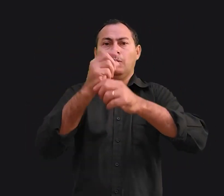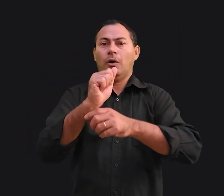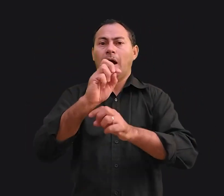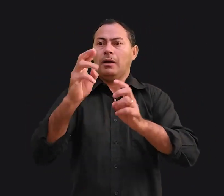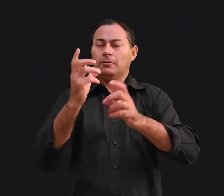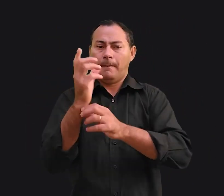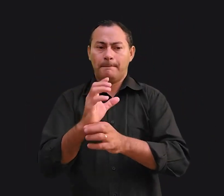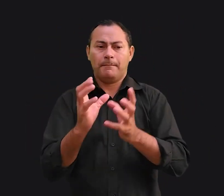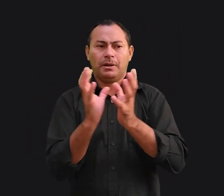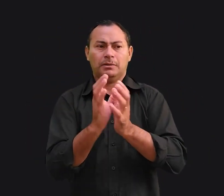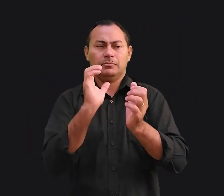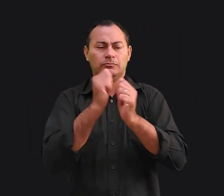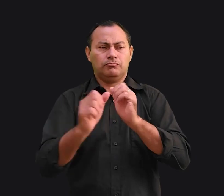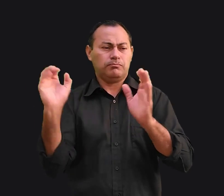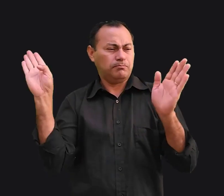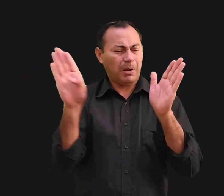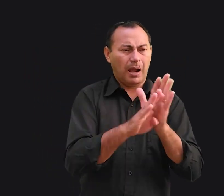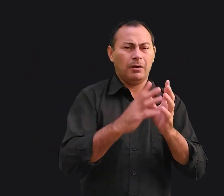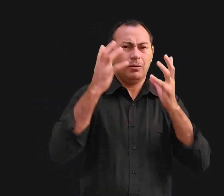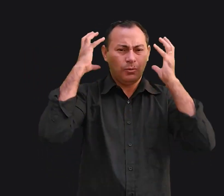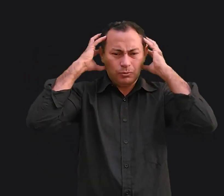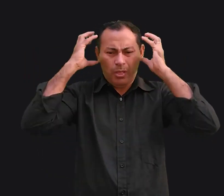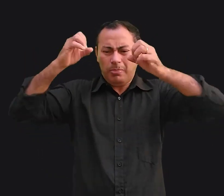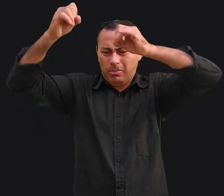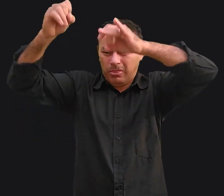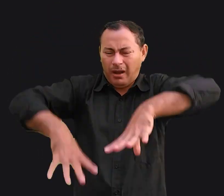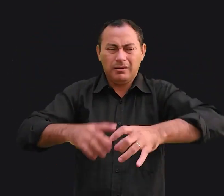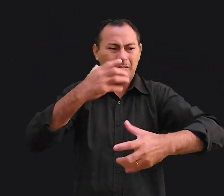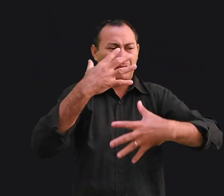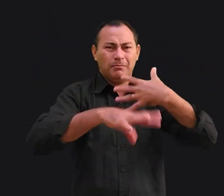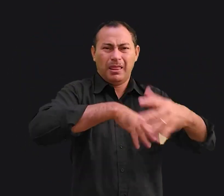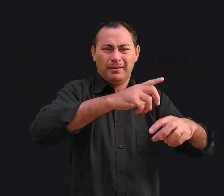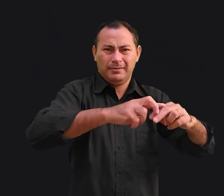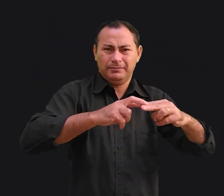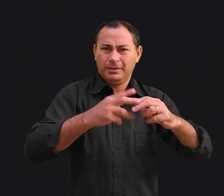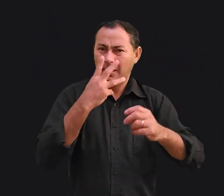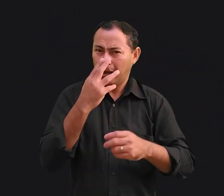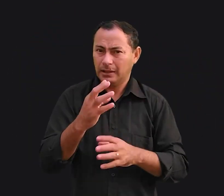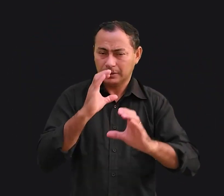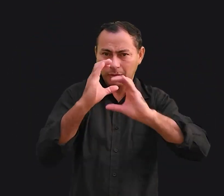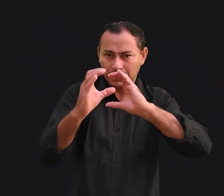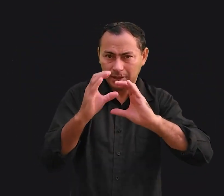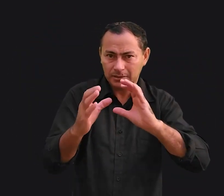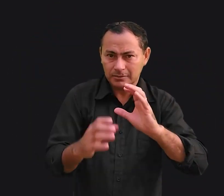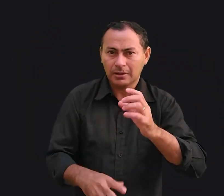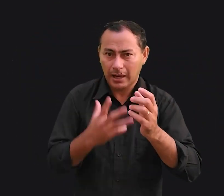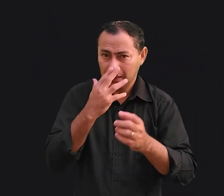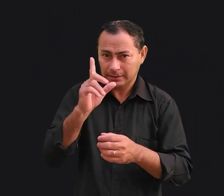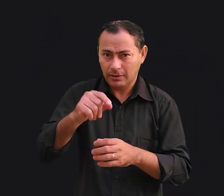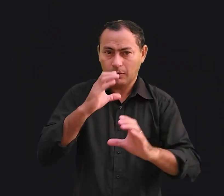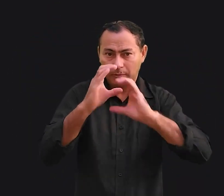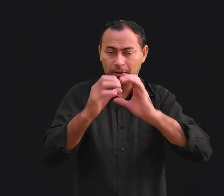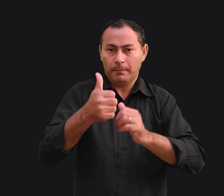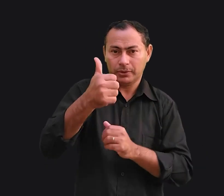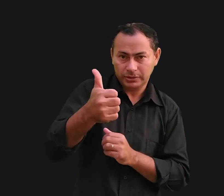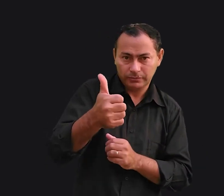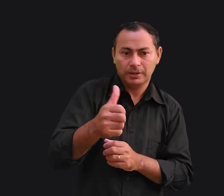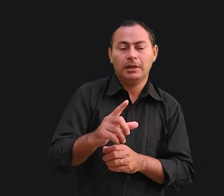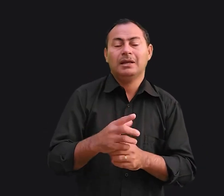ares, uma batida de porta, um rádio esmurrado. Você acha que isso é comunicação? Uma comunicação positiva seria um